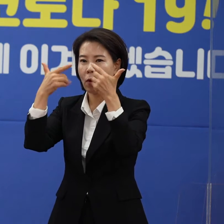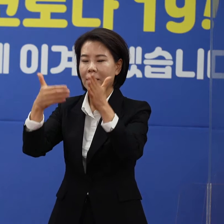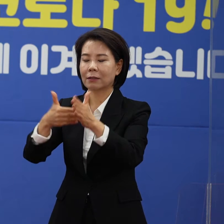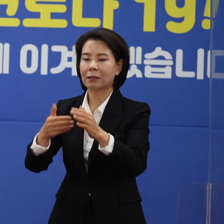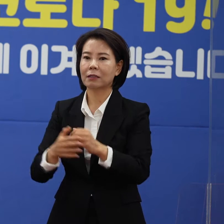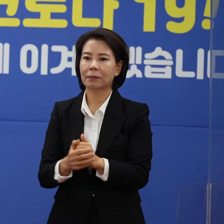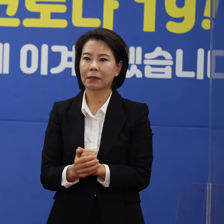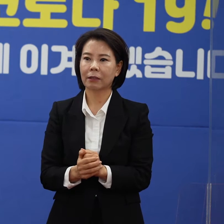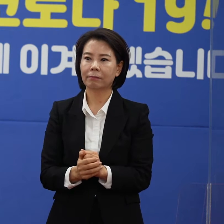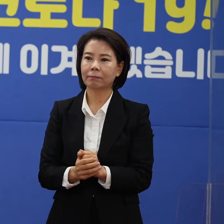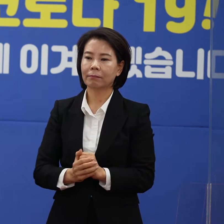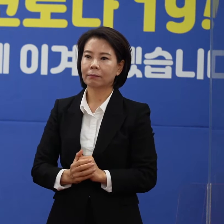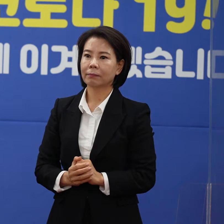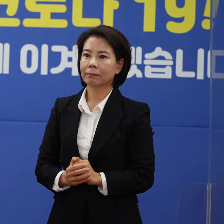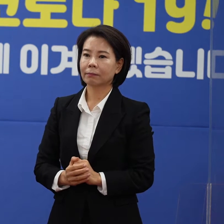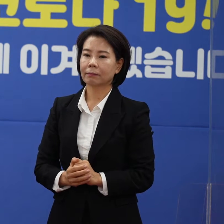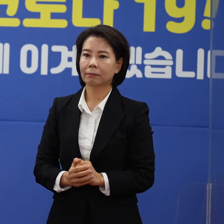되었습니다.